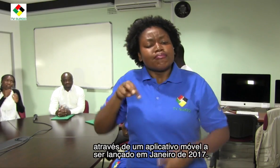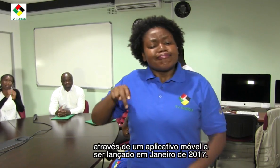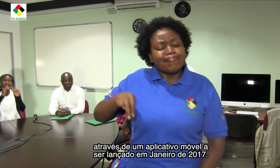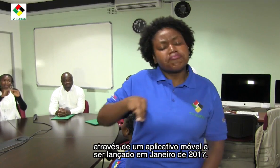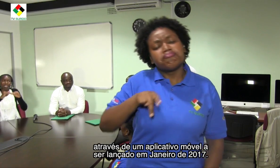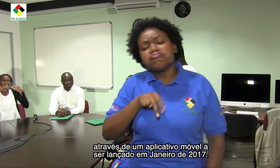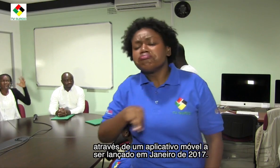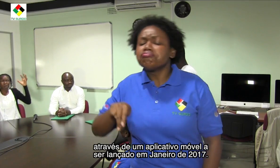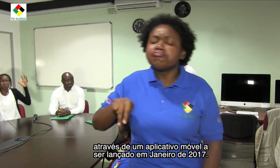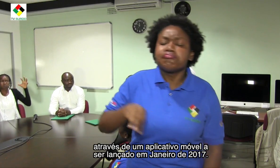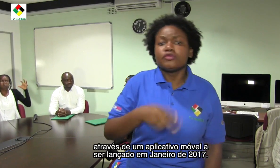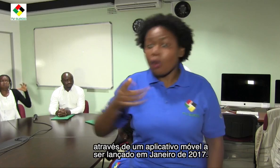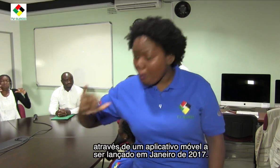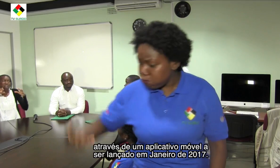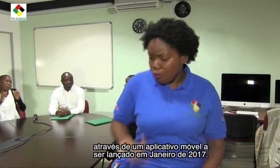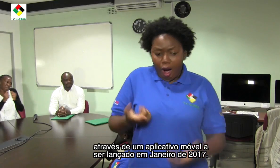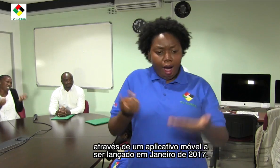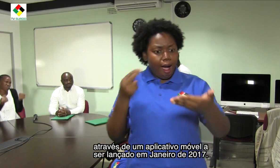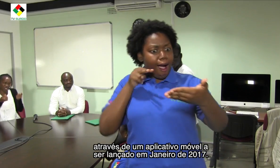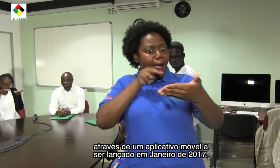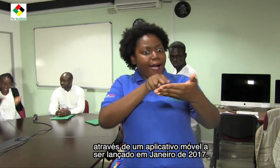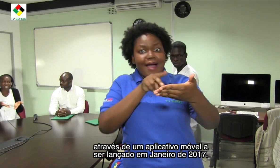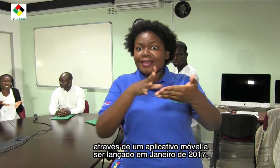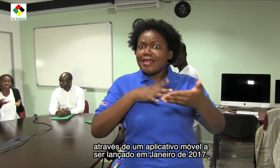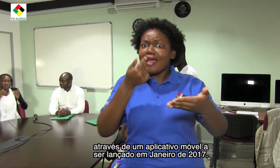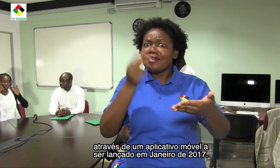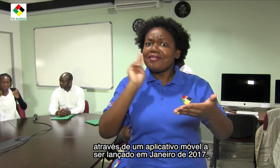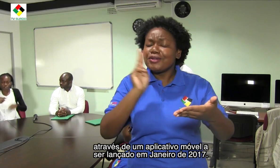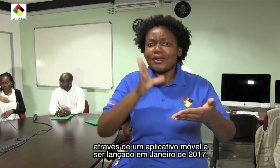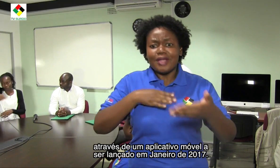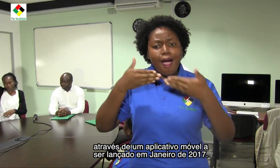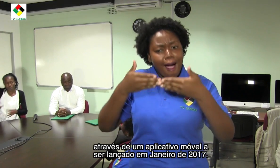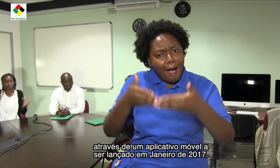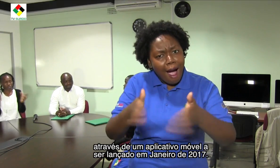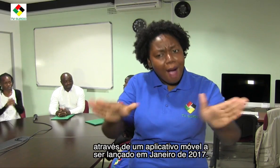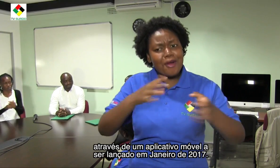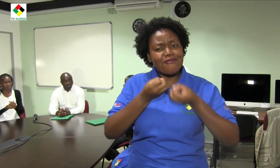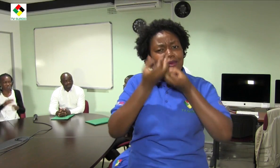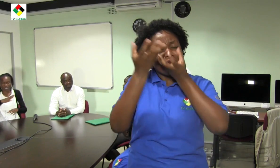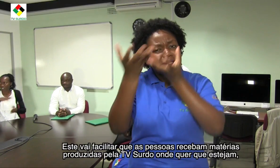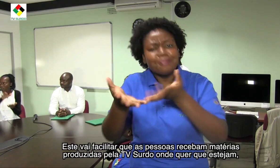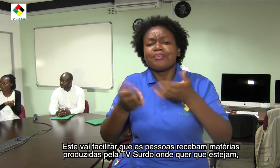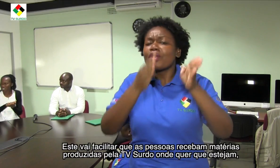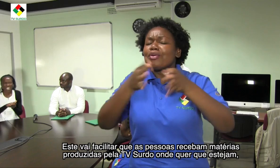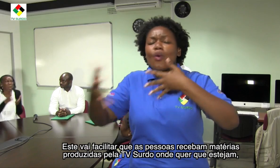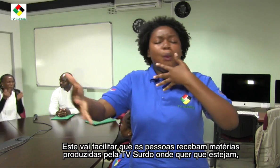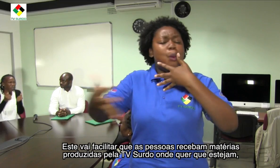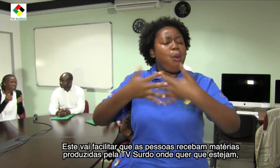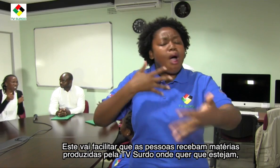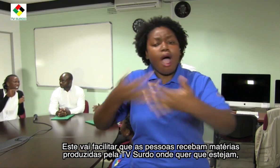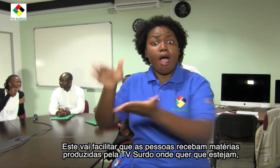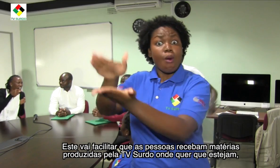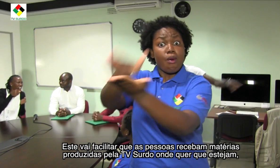de um aplicativo móvel a ser lançado em janeiro de 2017. Este vai